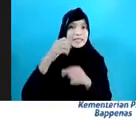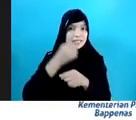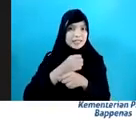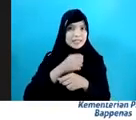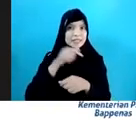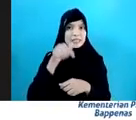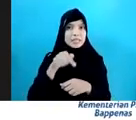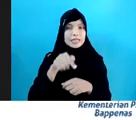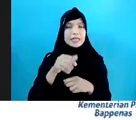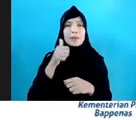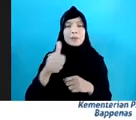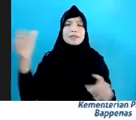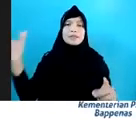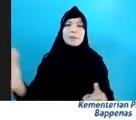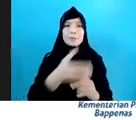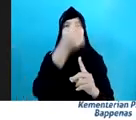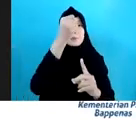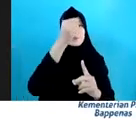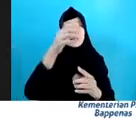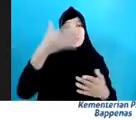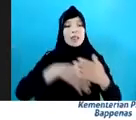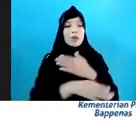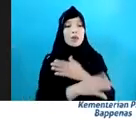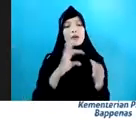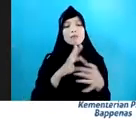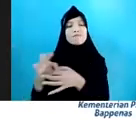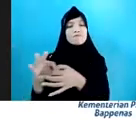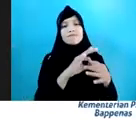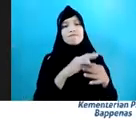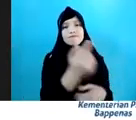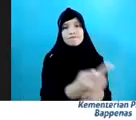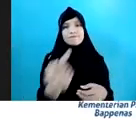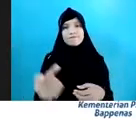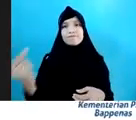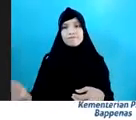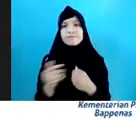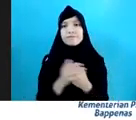bisa dicapai melalui kolaborasi seluruh pihak Tidak hanya